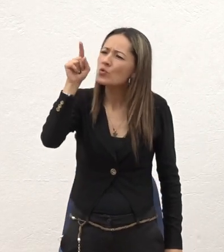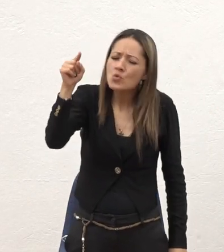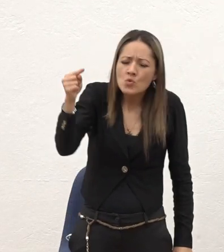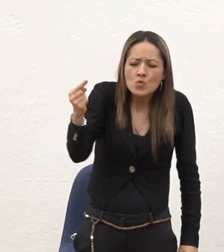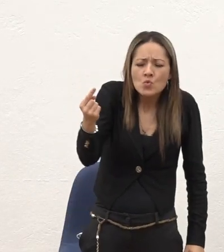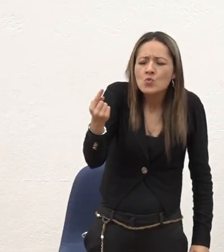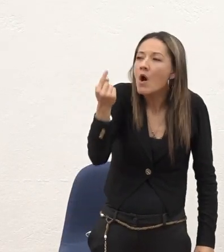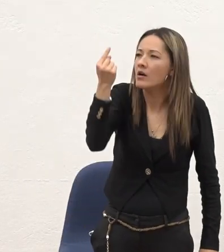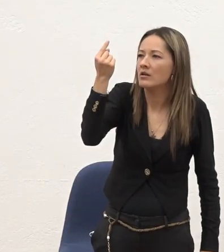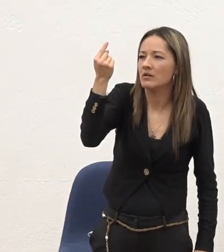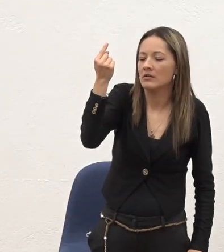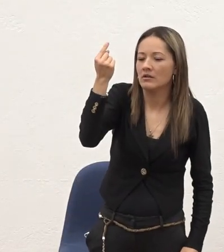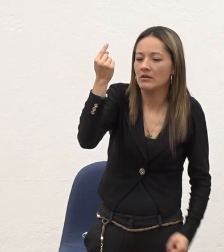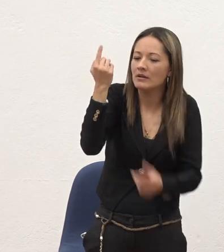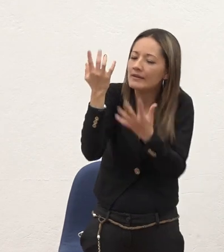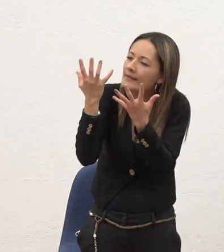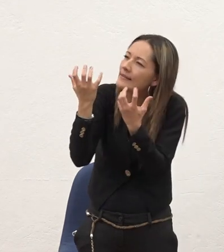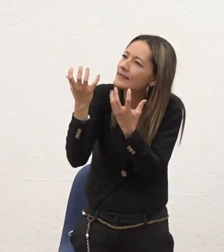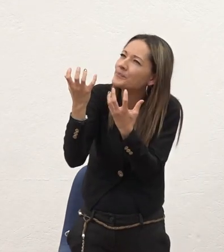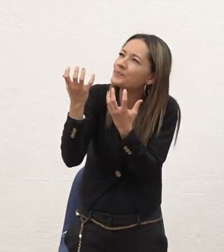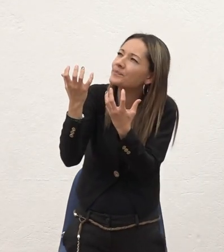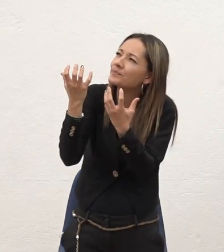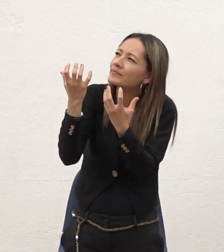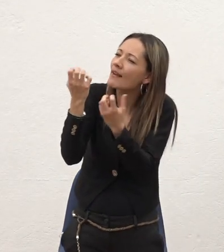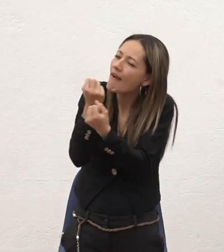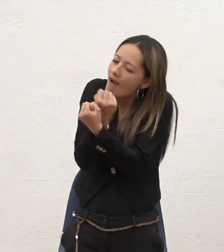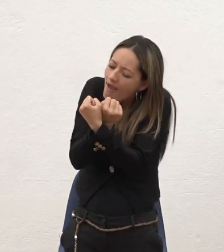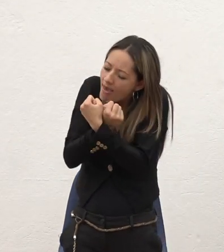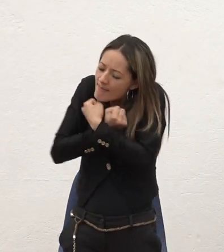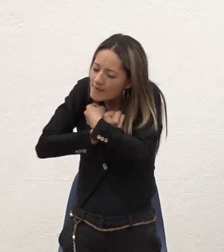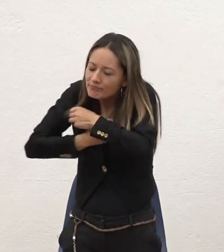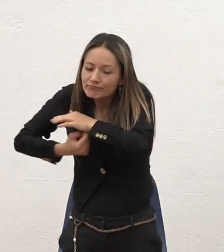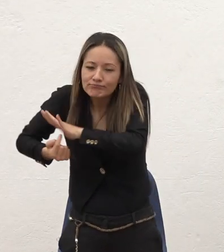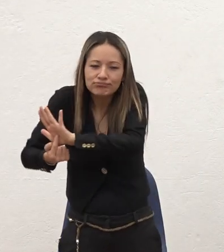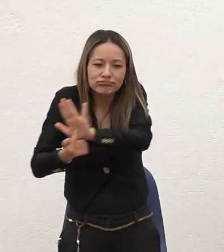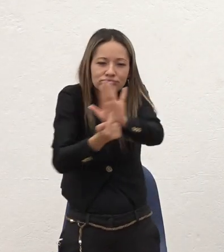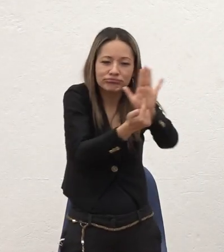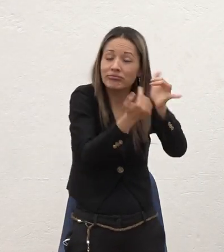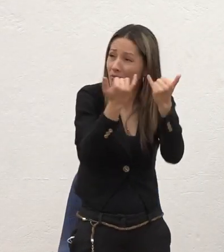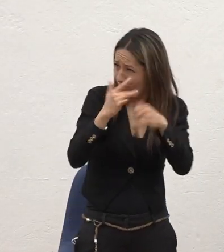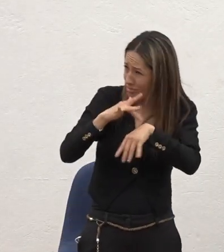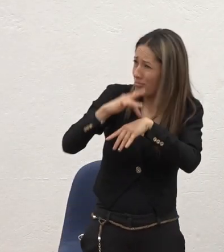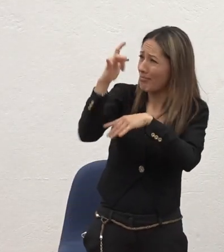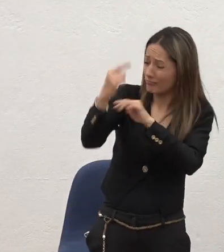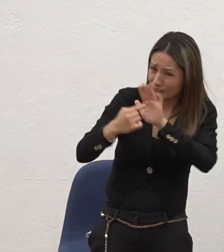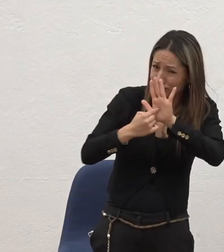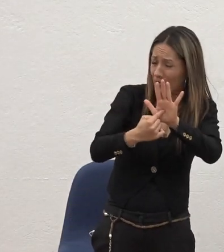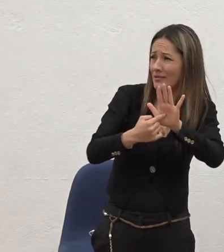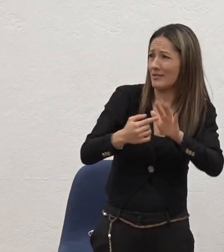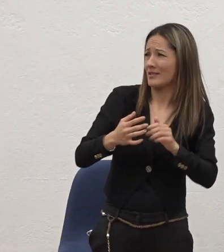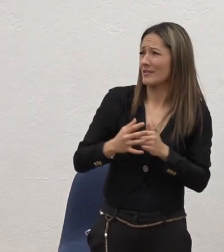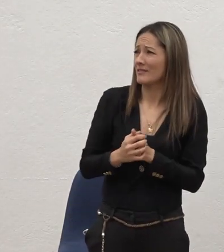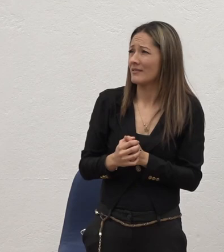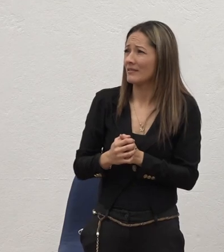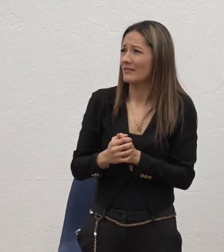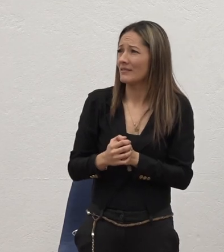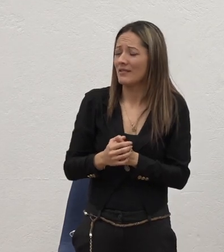Nos quieres Es amar Señor Esta mañana Lo dijiste Señor A través de tu palabra